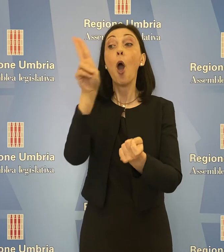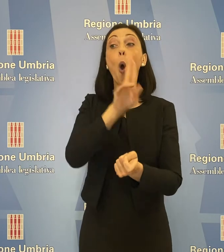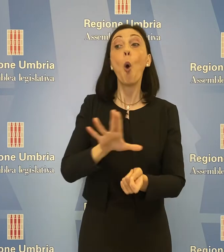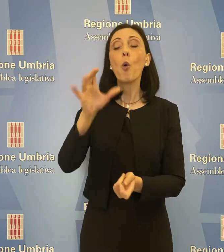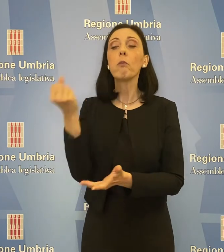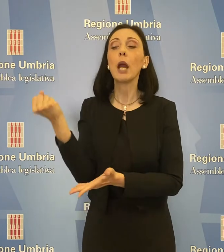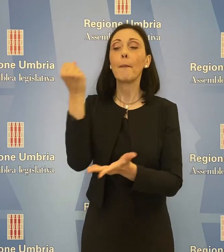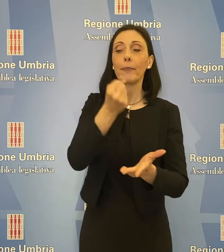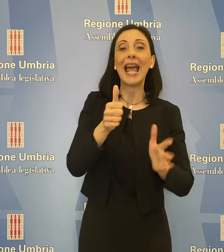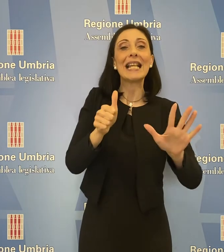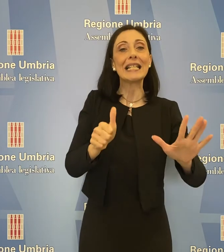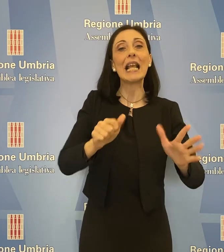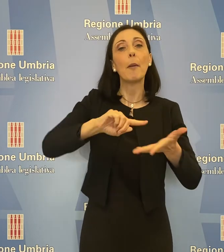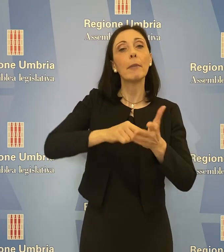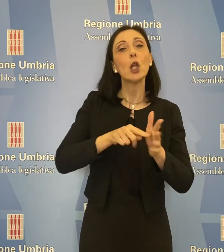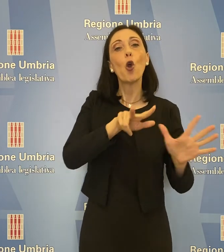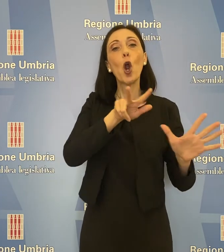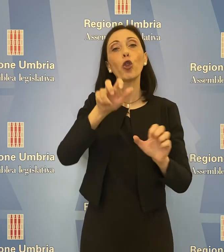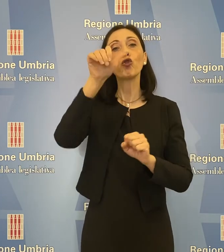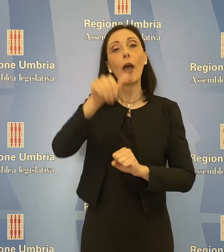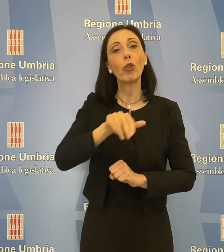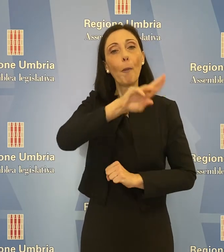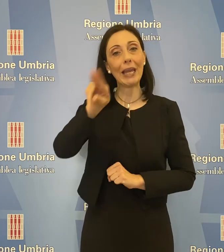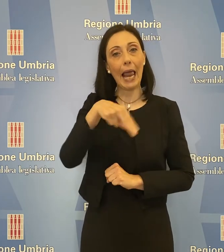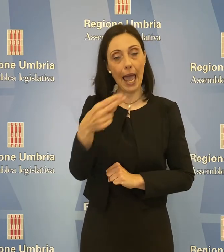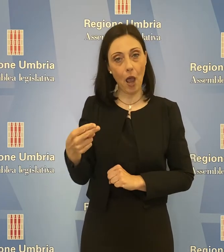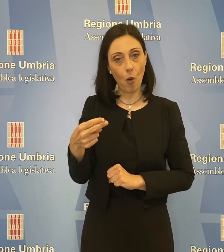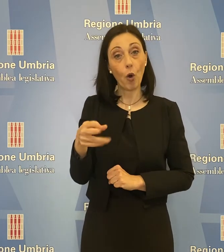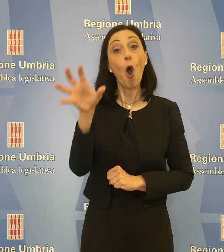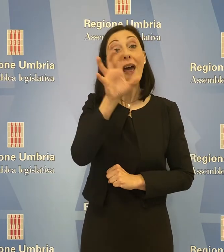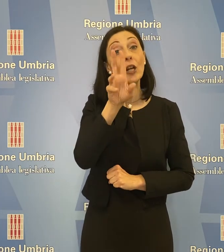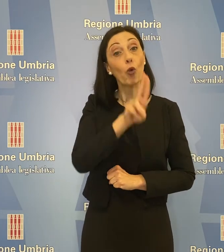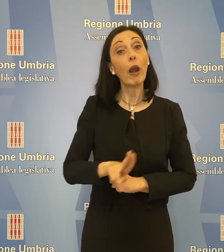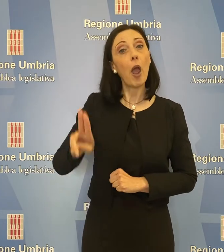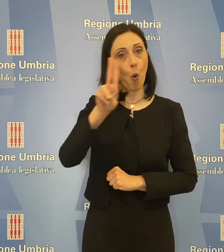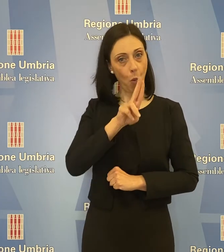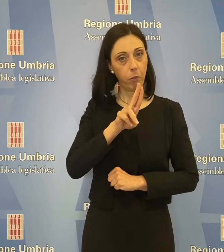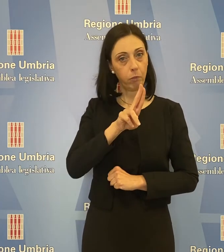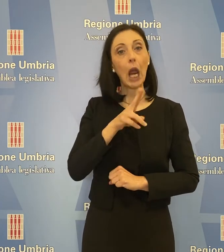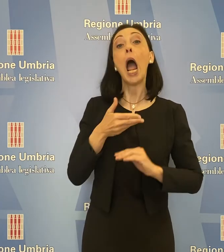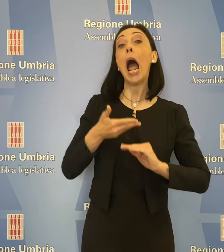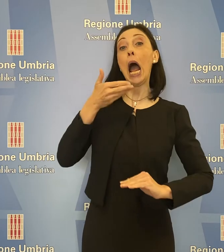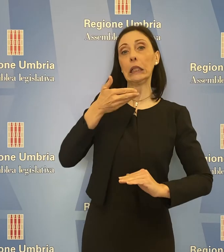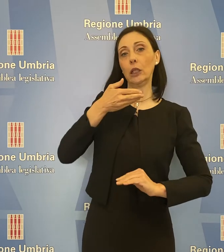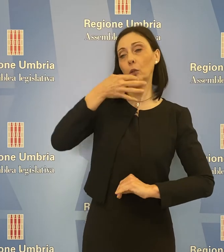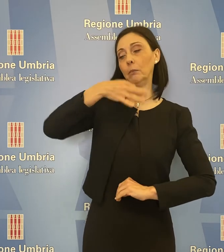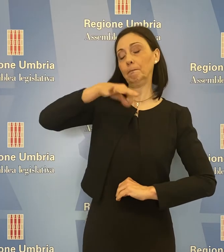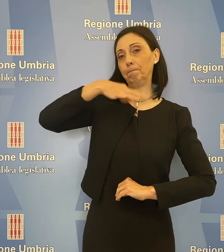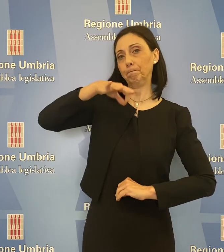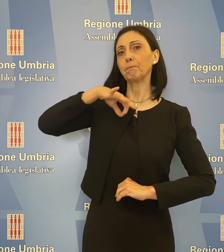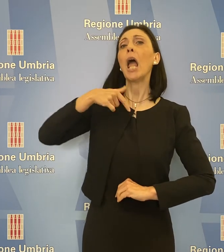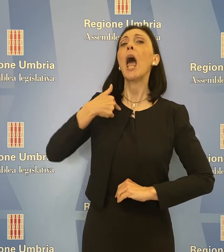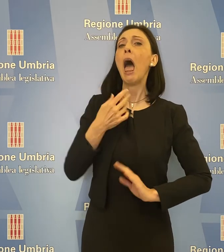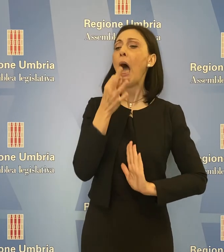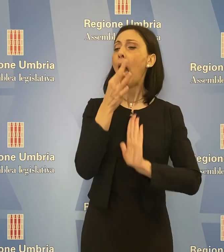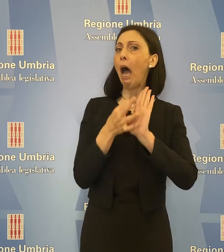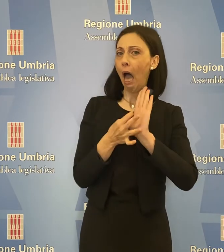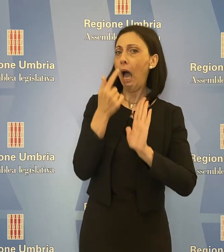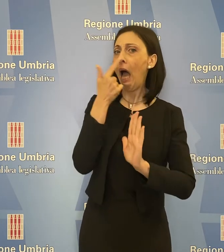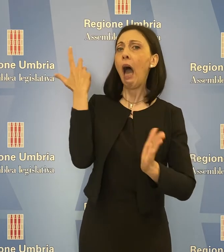6.800.000 euro. La regione Umbria, ha spiegato l'assessore, ha adottato tutti i provvedimenti necessari e l'avviso di bando sarà